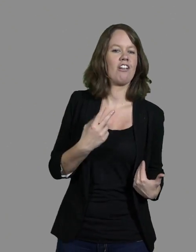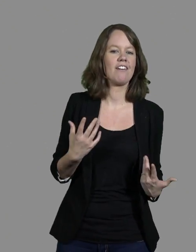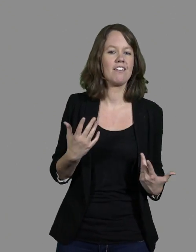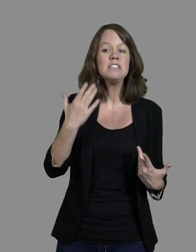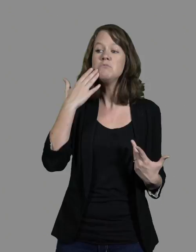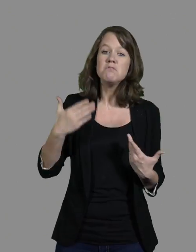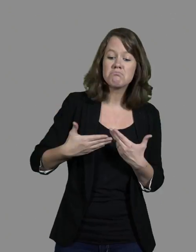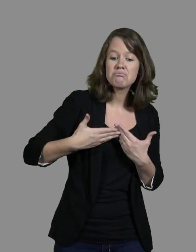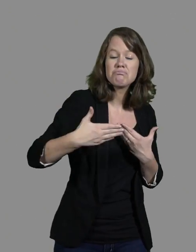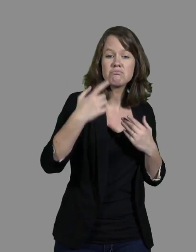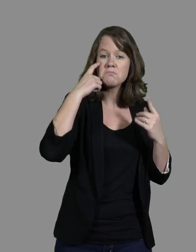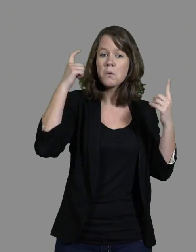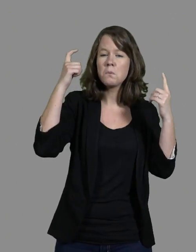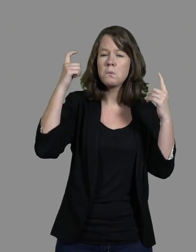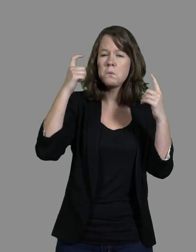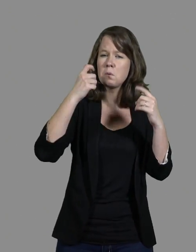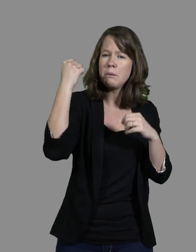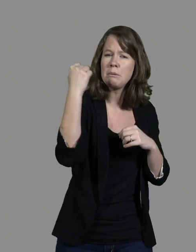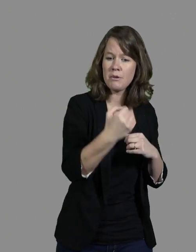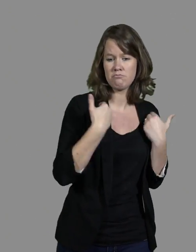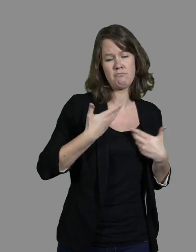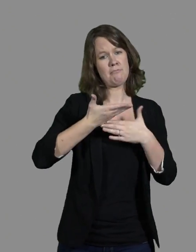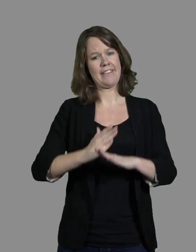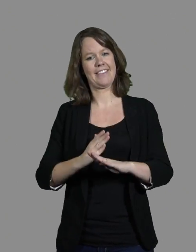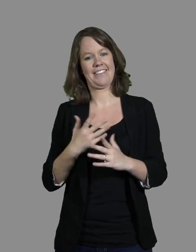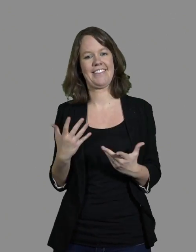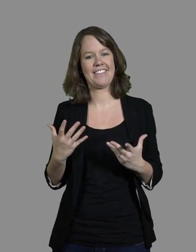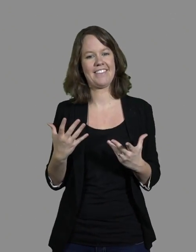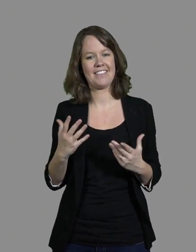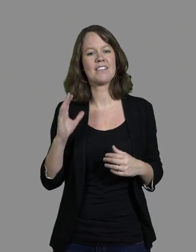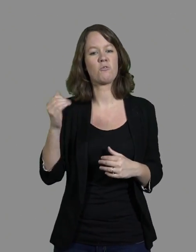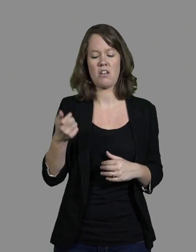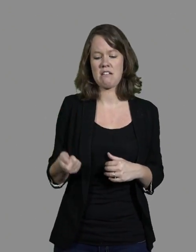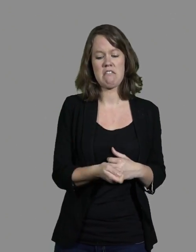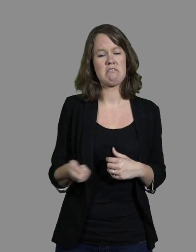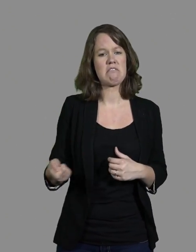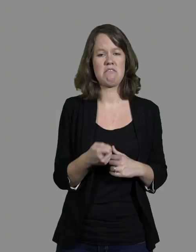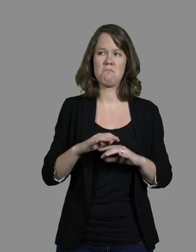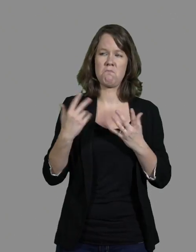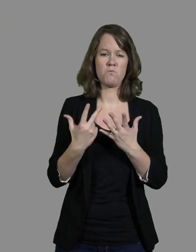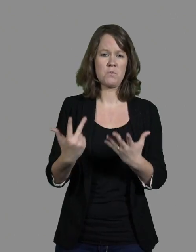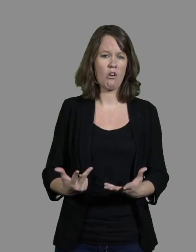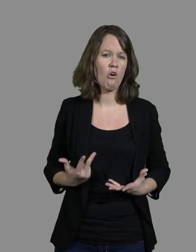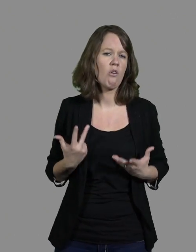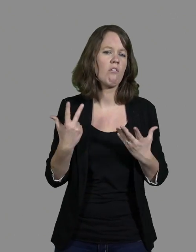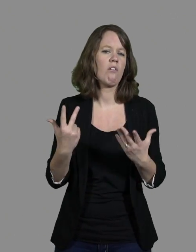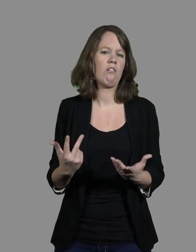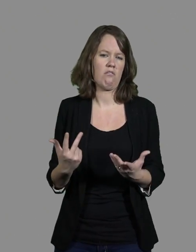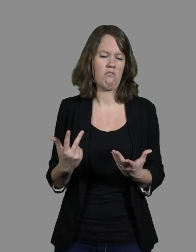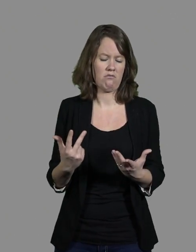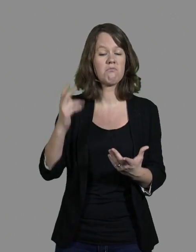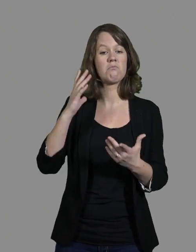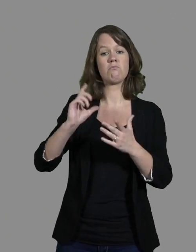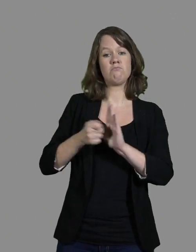plus, eh bien, moi, suis préparée. Il n pas de souci. Donc, j'ai utilisé la canne pendant 8 ans. Et puis après, au début, je ne voulais pas de chien guide.